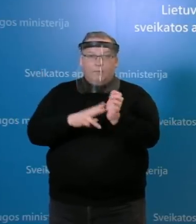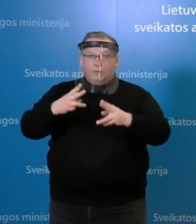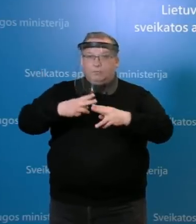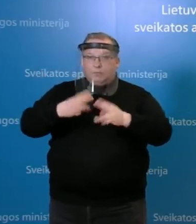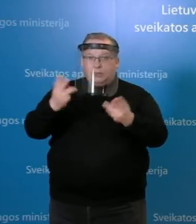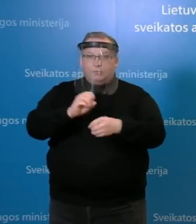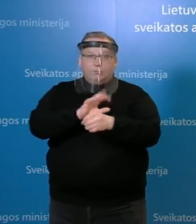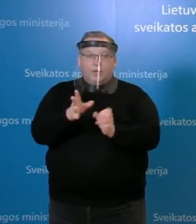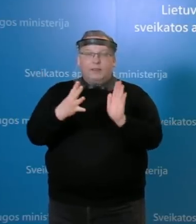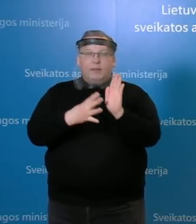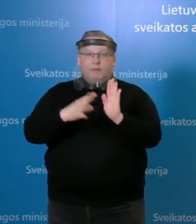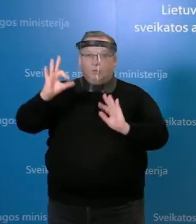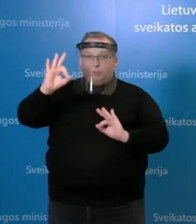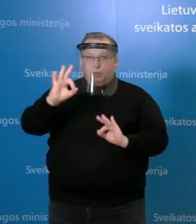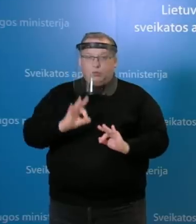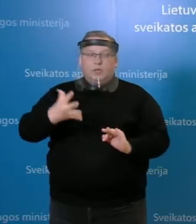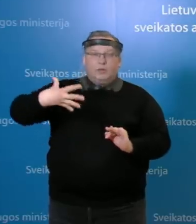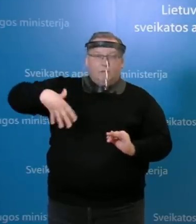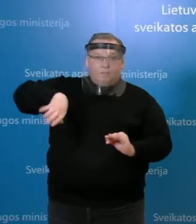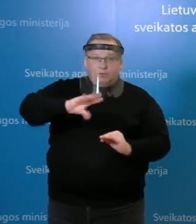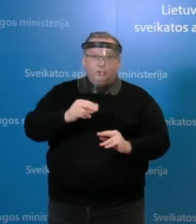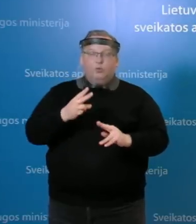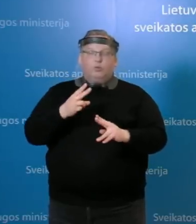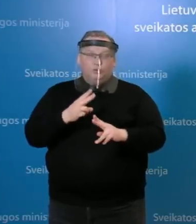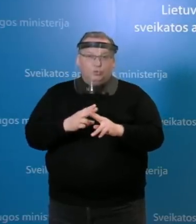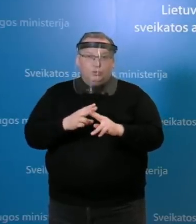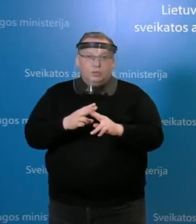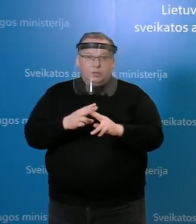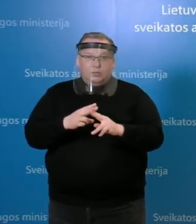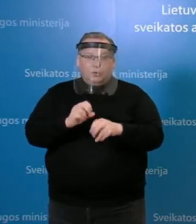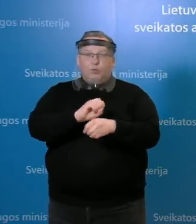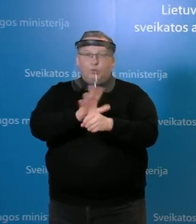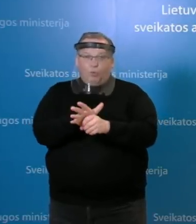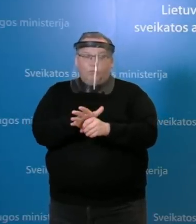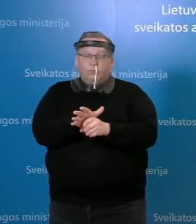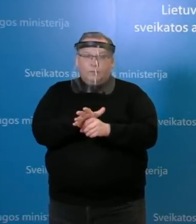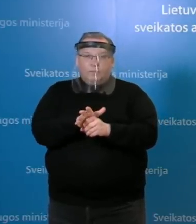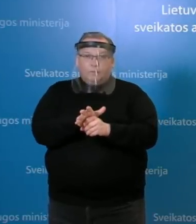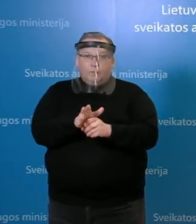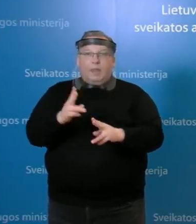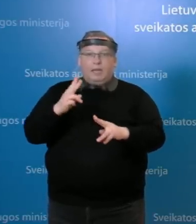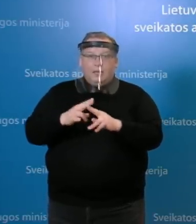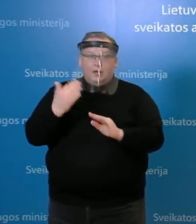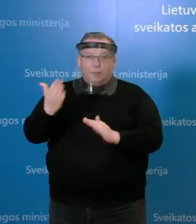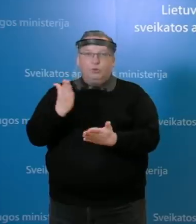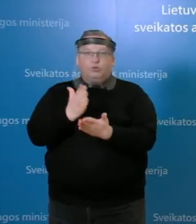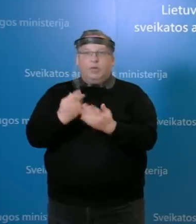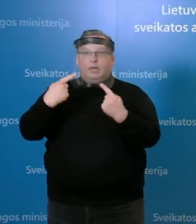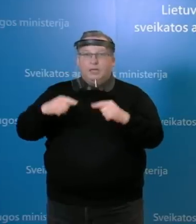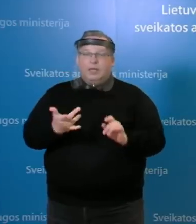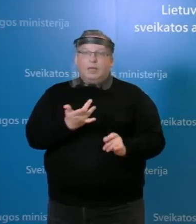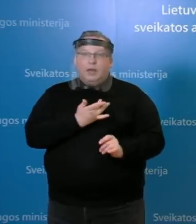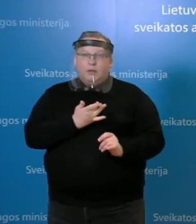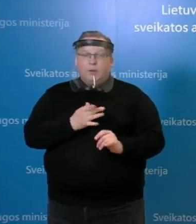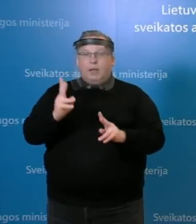apie 9 procentai visų susirgymų Lietuvoje COVID-19 lyga. Egzistuoja ir kiti kriteriai, reikia